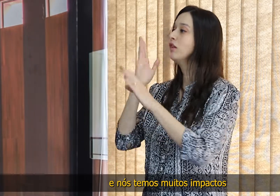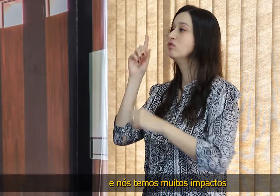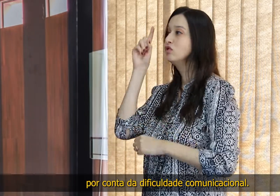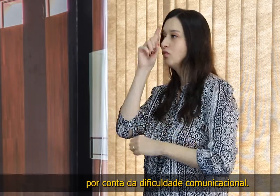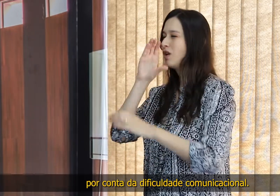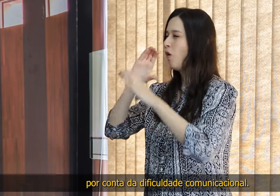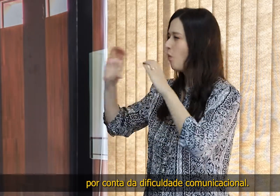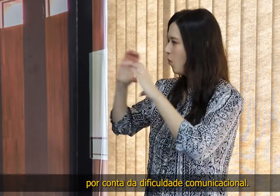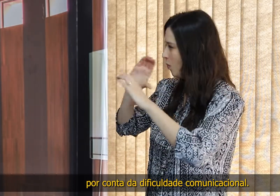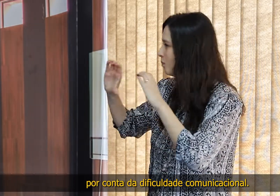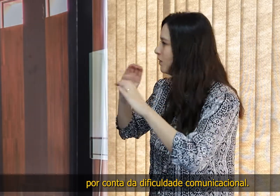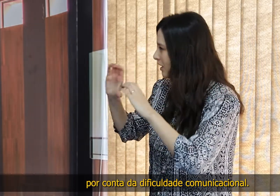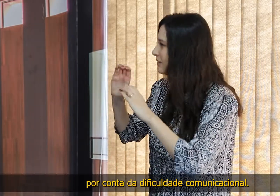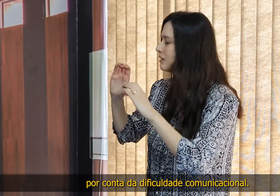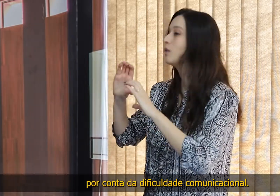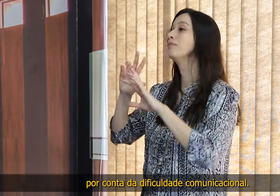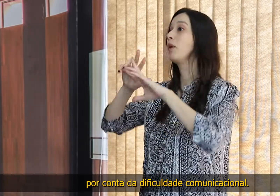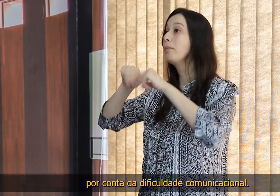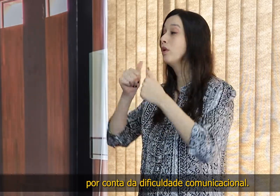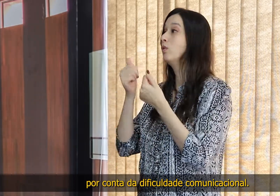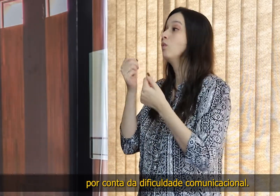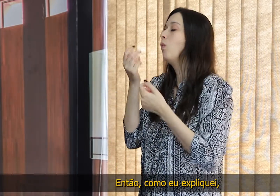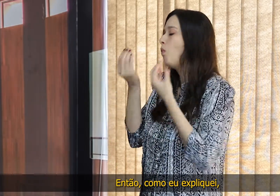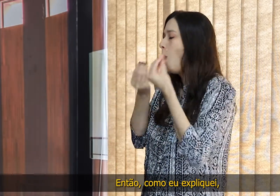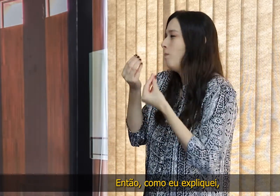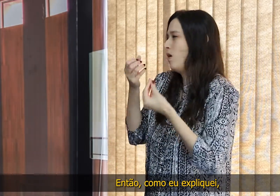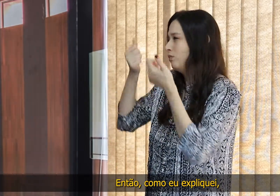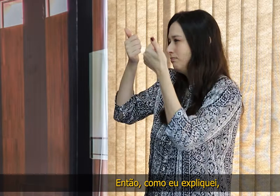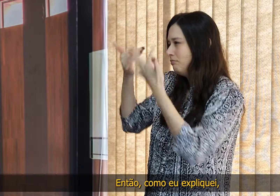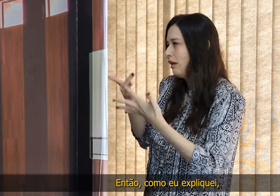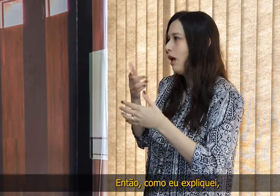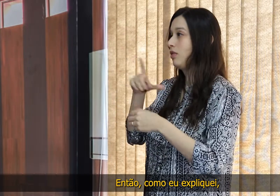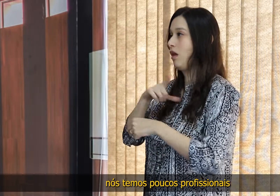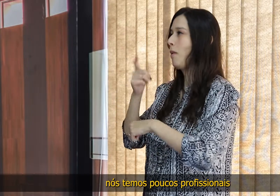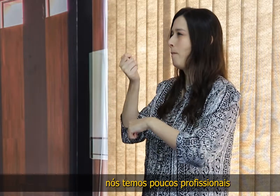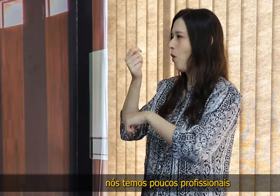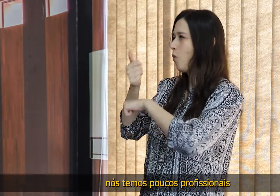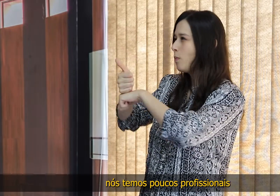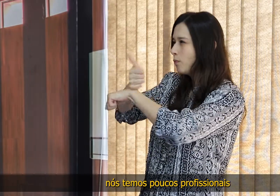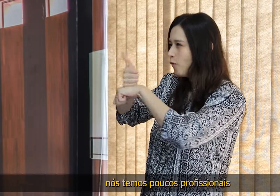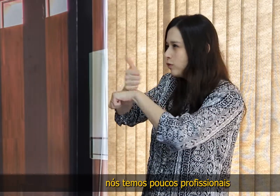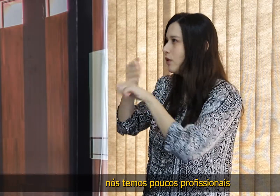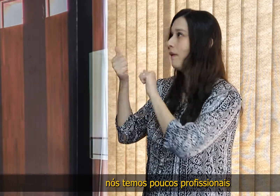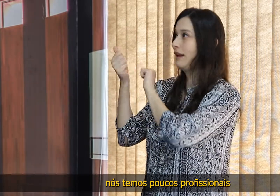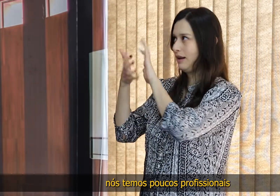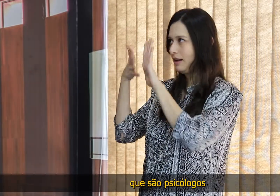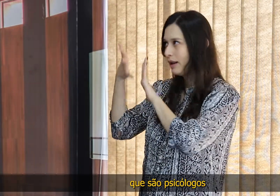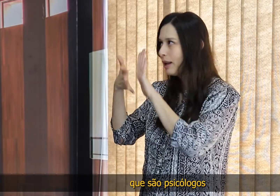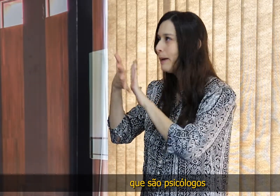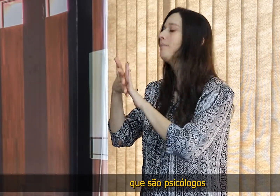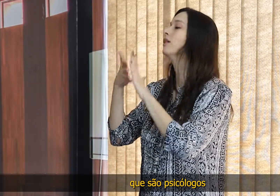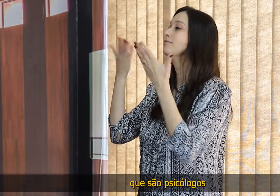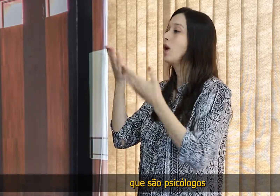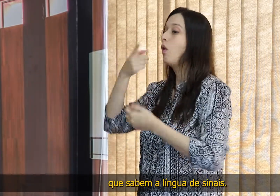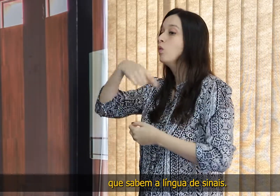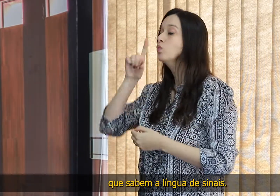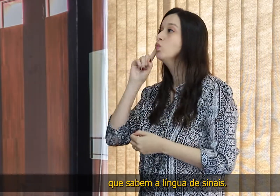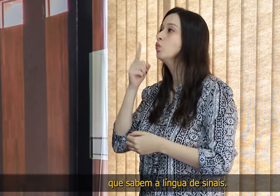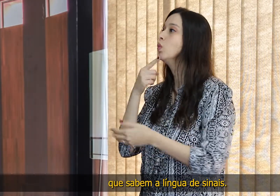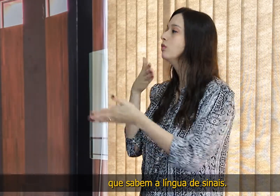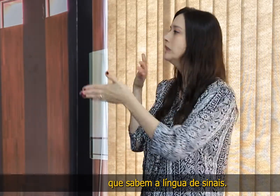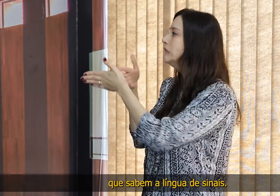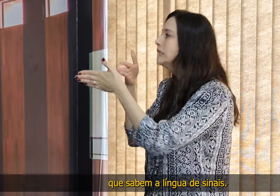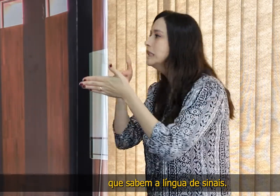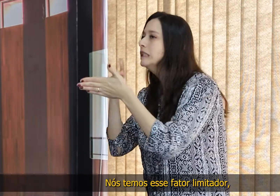impactos por conta da dificuldade comunicacional. Então, como eu expliquei, nós temos poucos profissionais que são psicólogos que